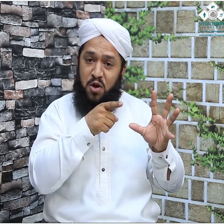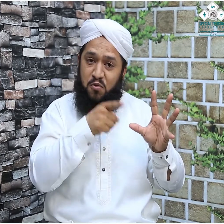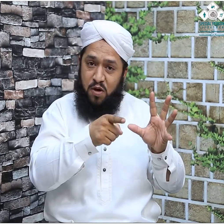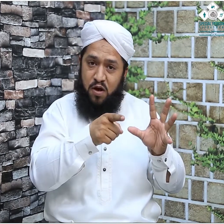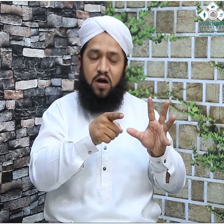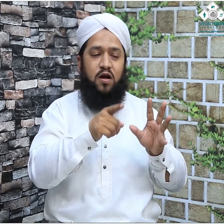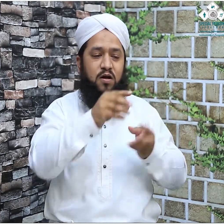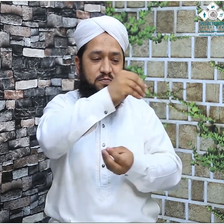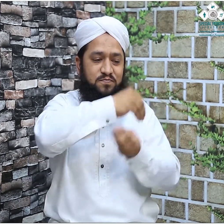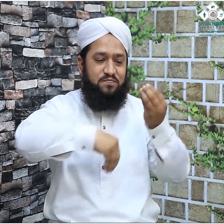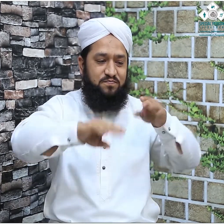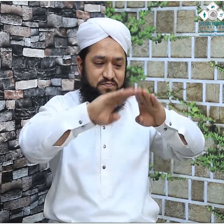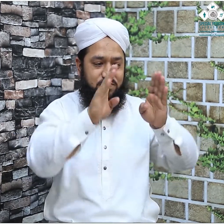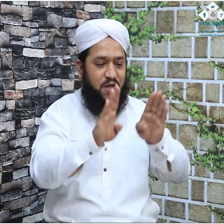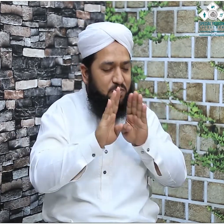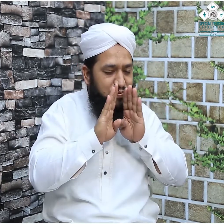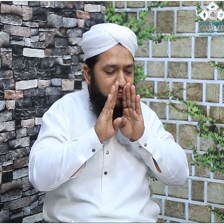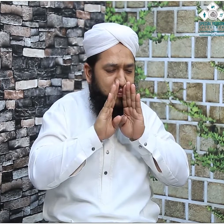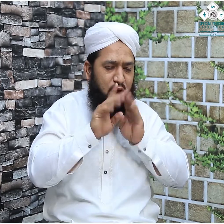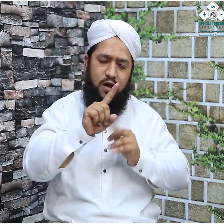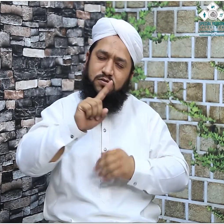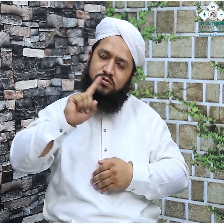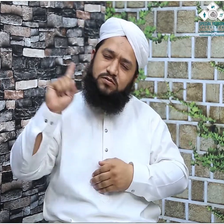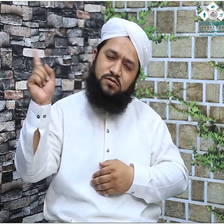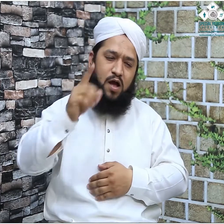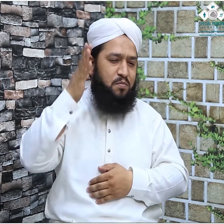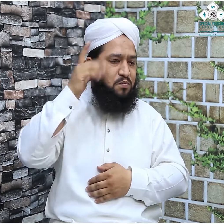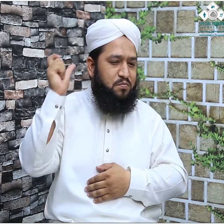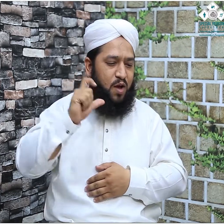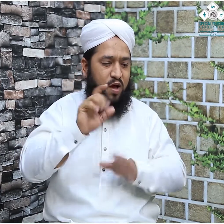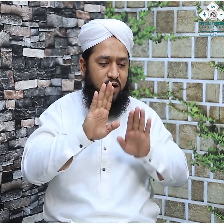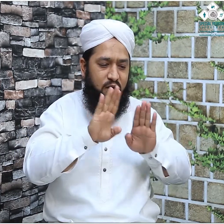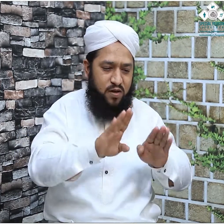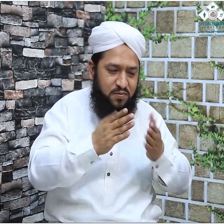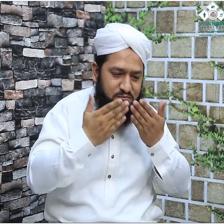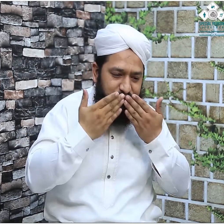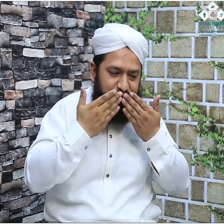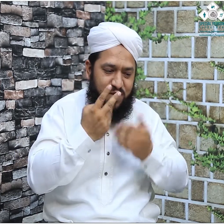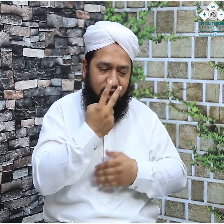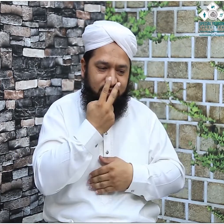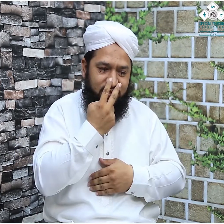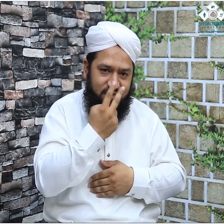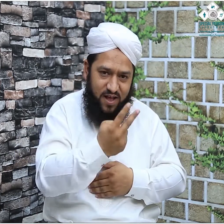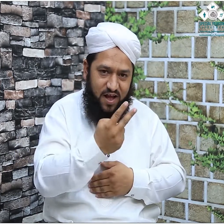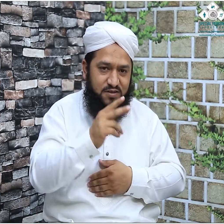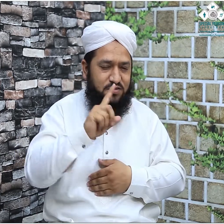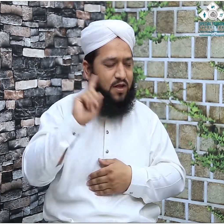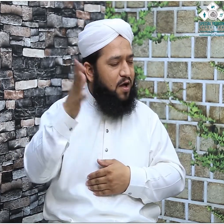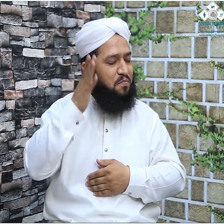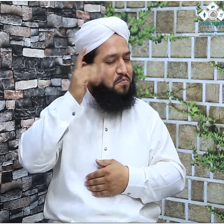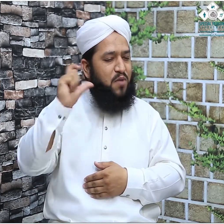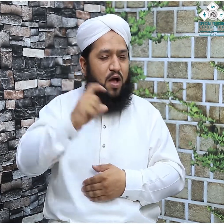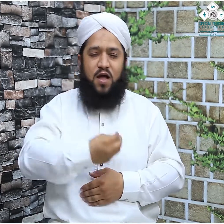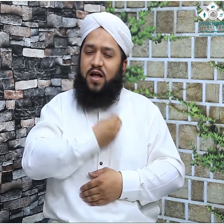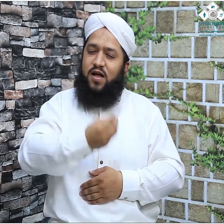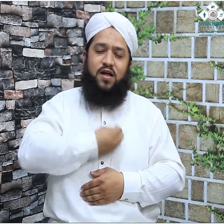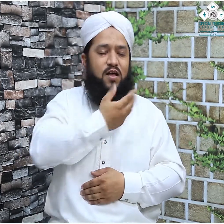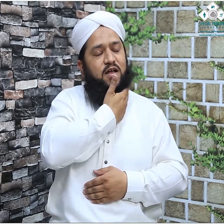بارے میں بات کریں گے جس کو چومنا جس کو چھونا جس کو دیکھنا ہر مسلمان اپنے لیے بہت بڑی